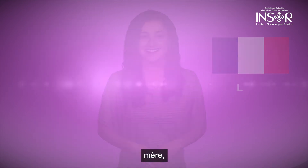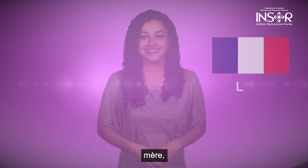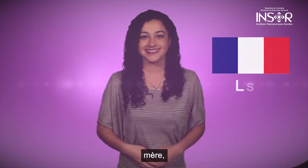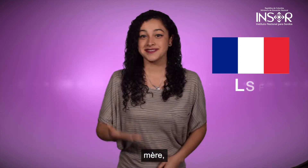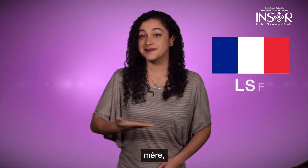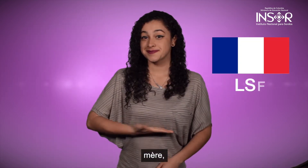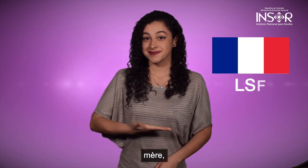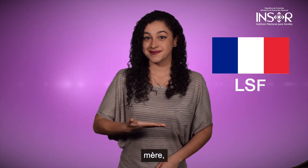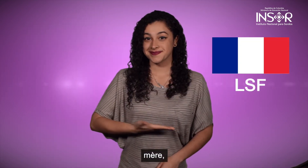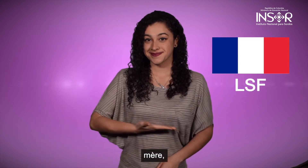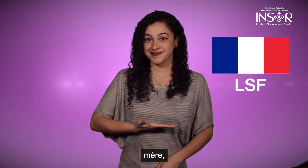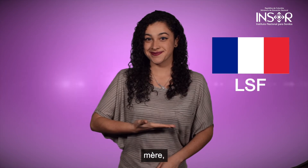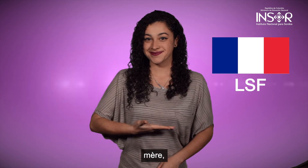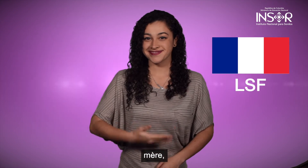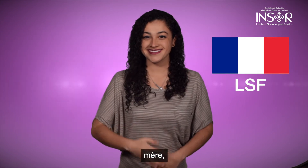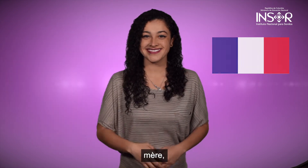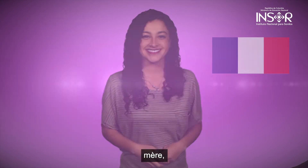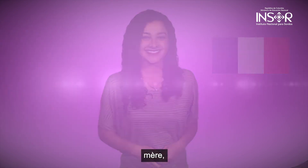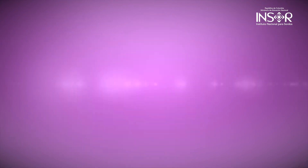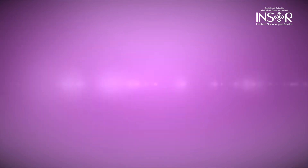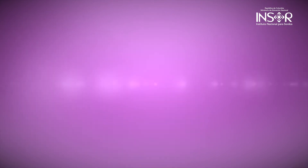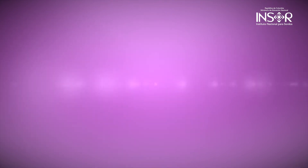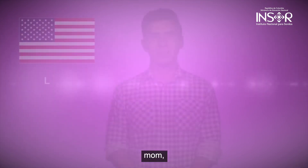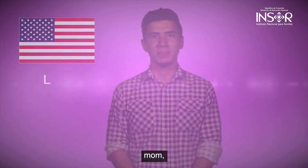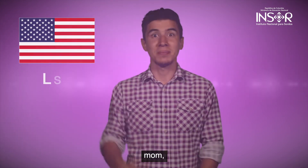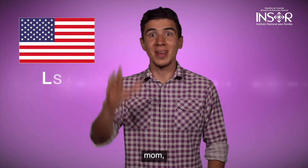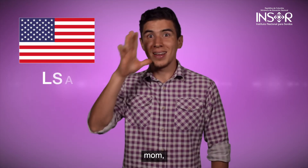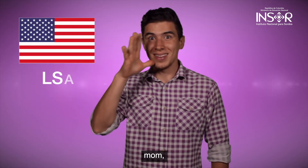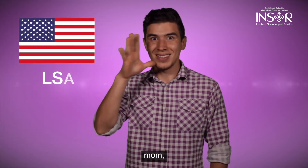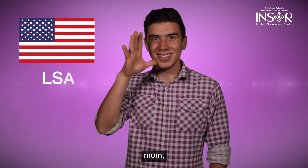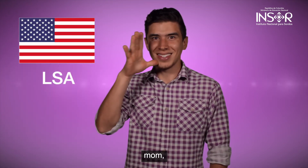Mer Mom